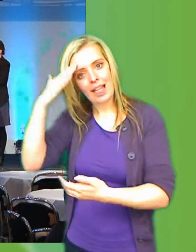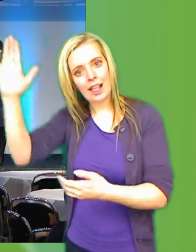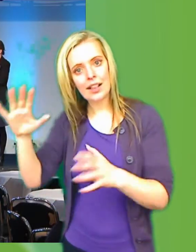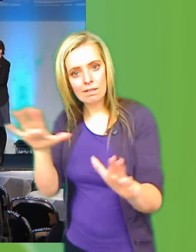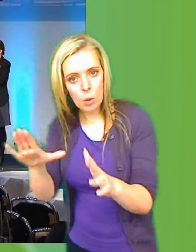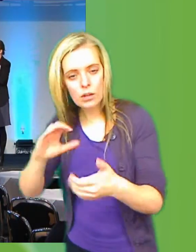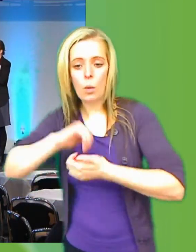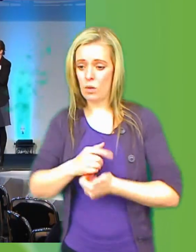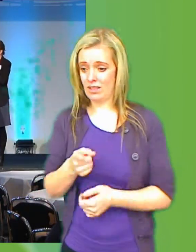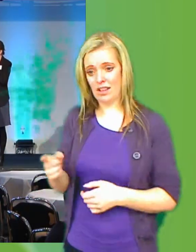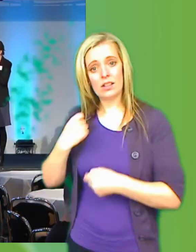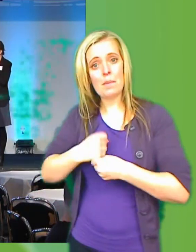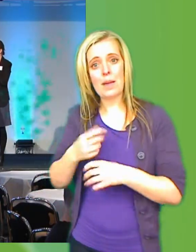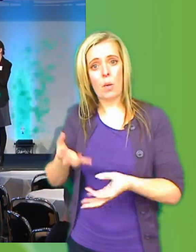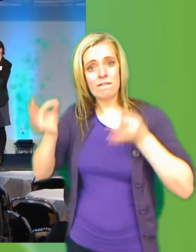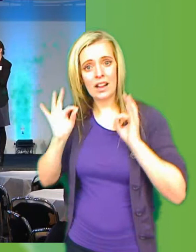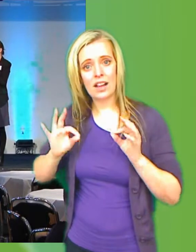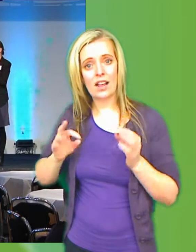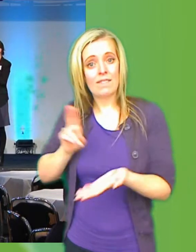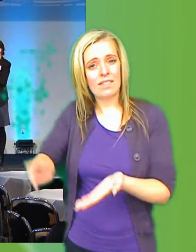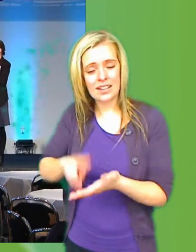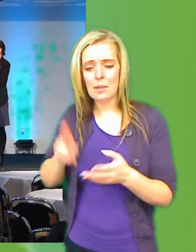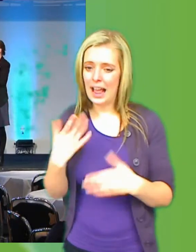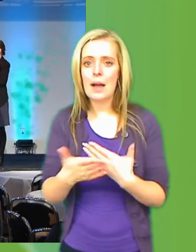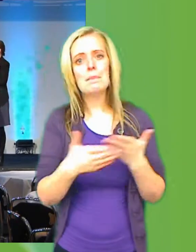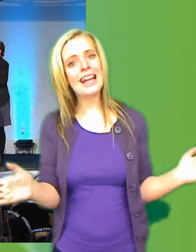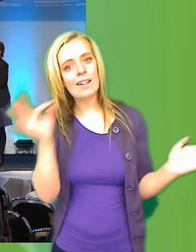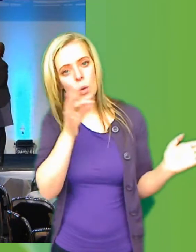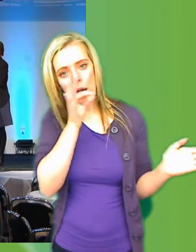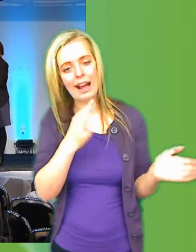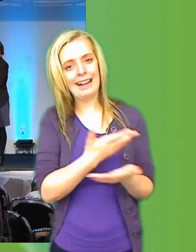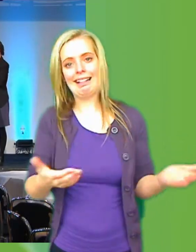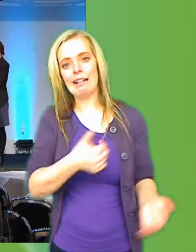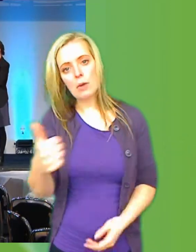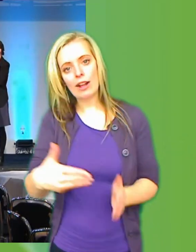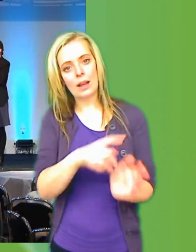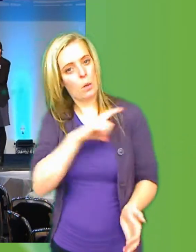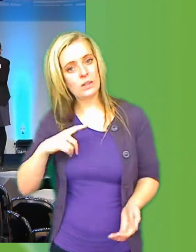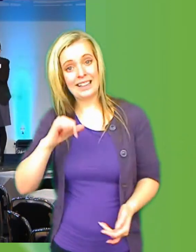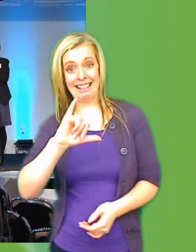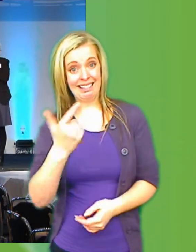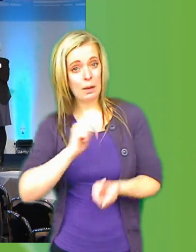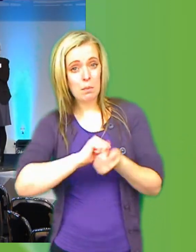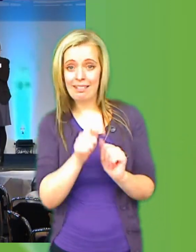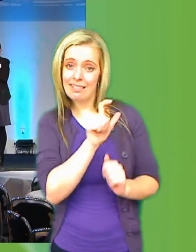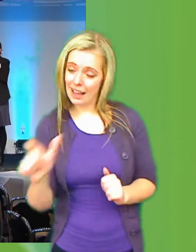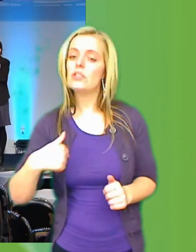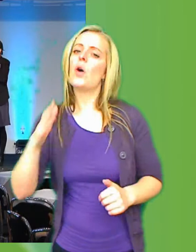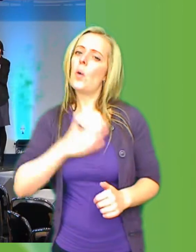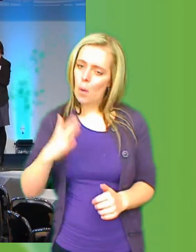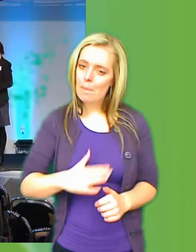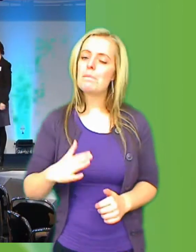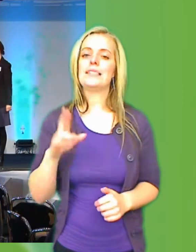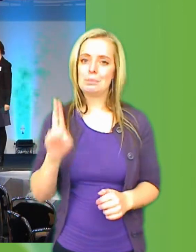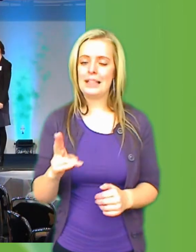arbetar med offentlig förvaltning. Att det är en mycket bredare fråga än bara för oss it-politiker. Så jag hoppas verkligen på att